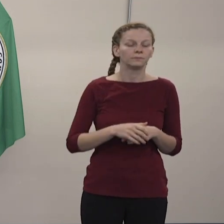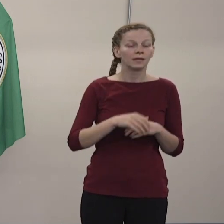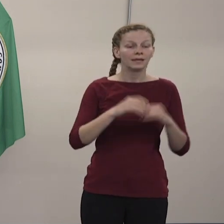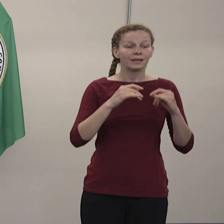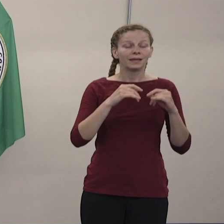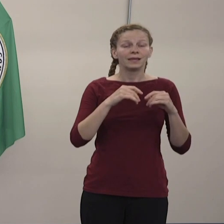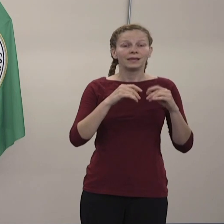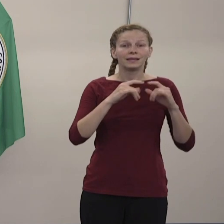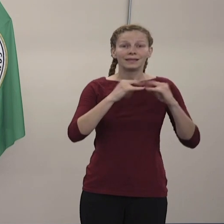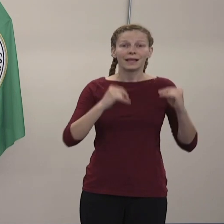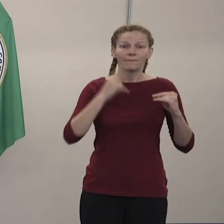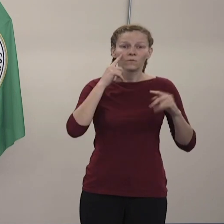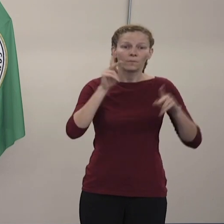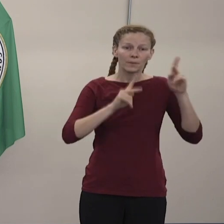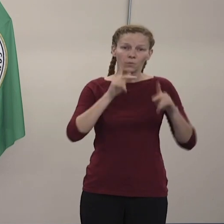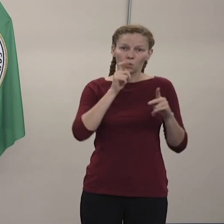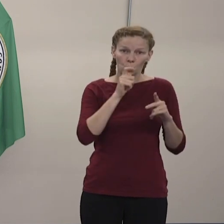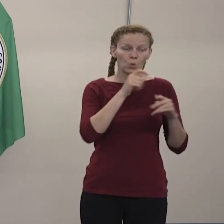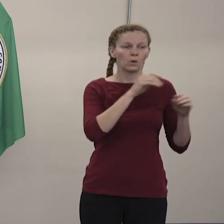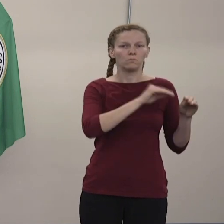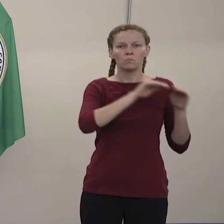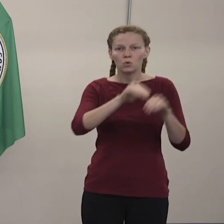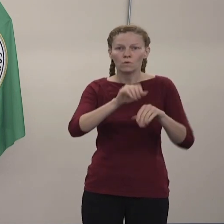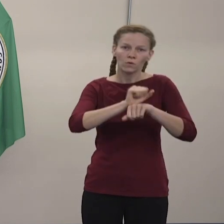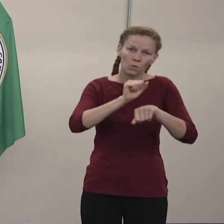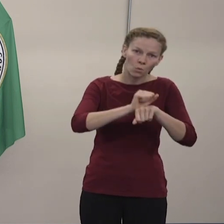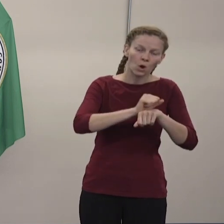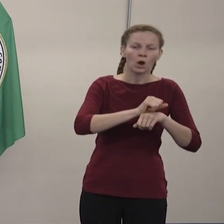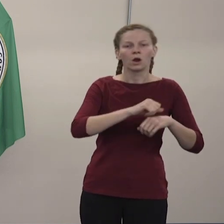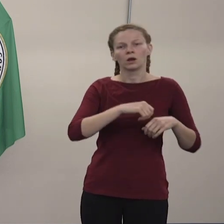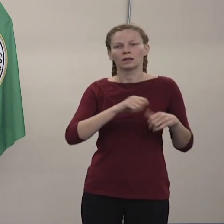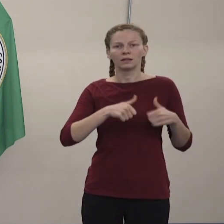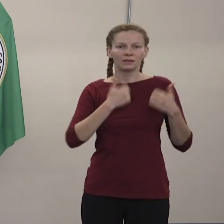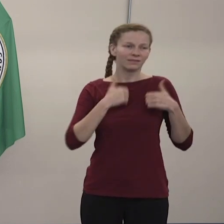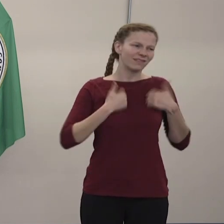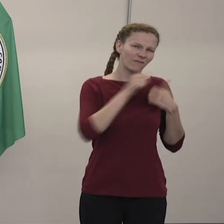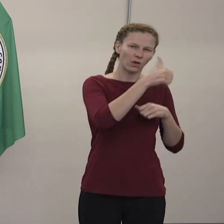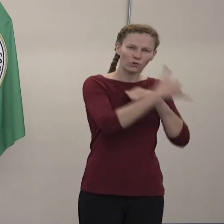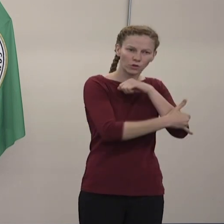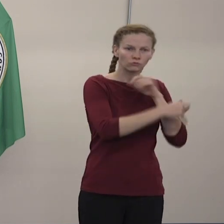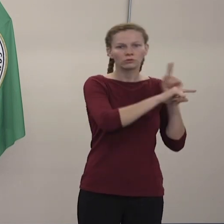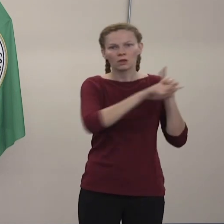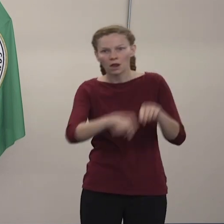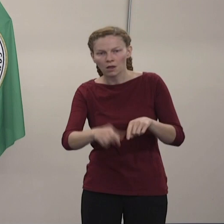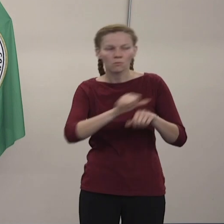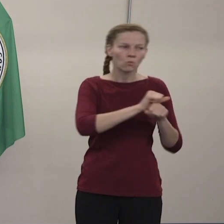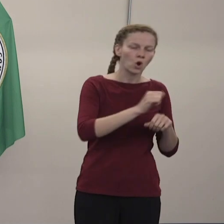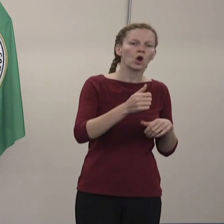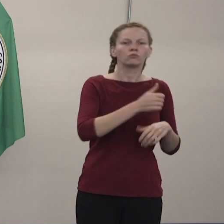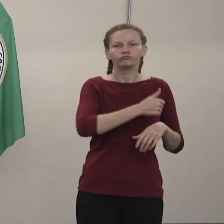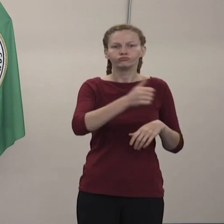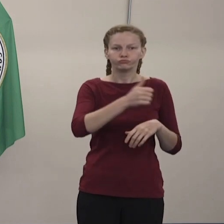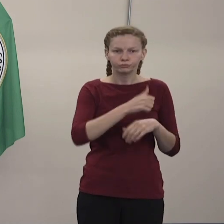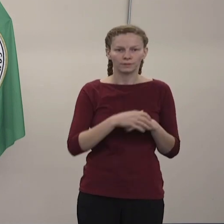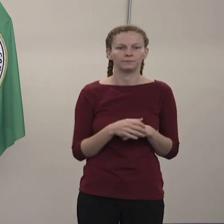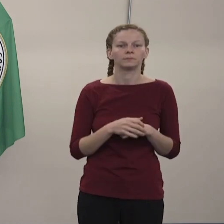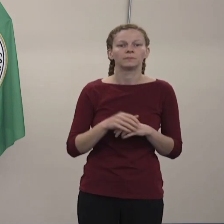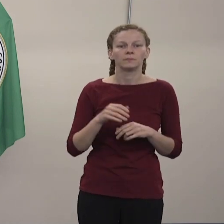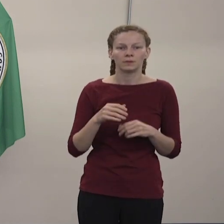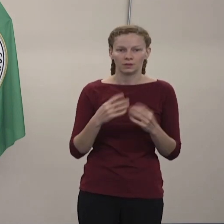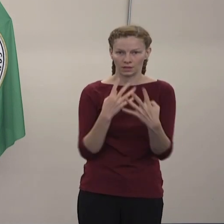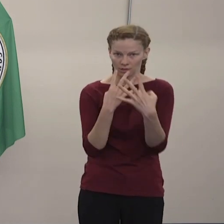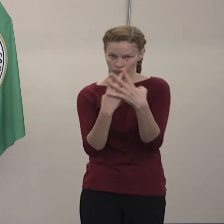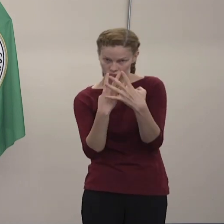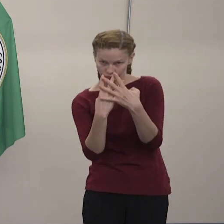que está en alto riesgo de